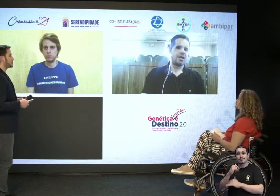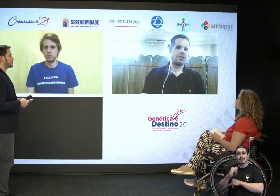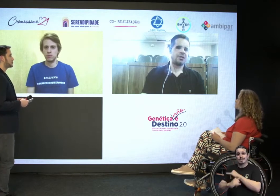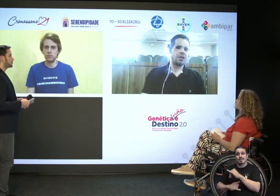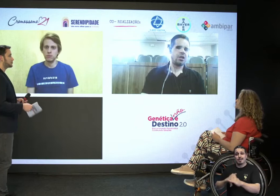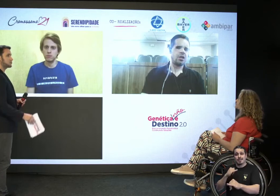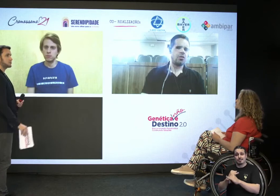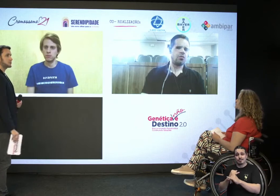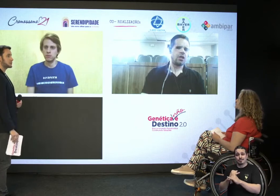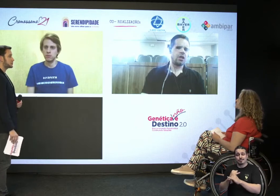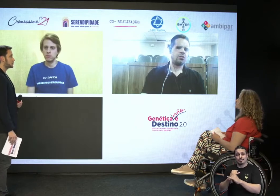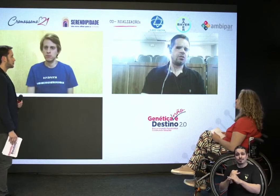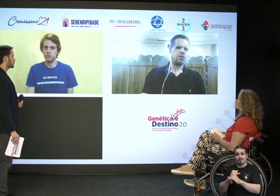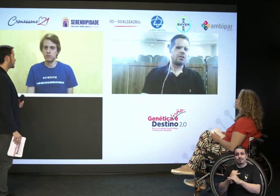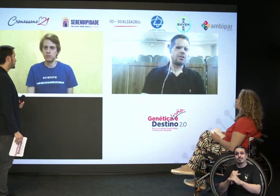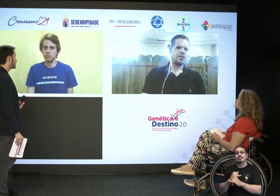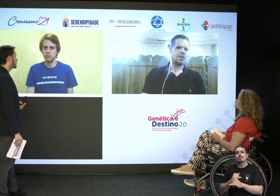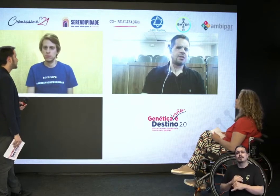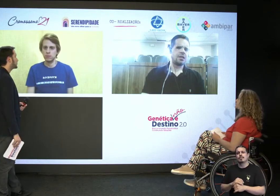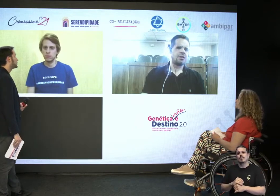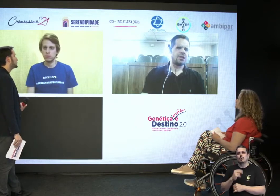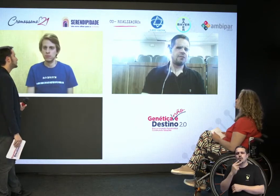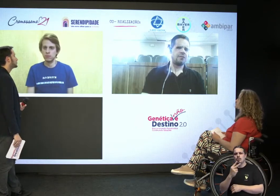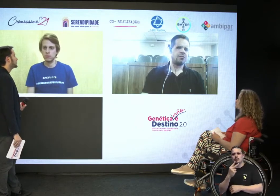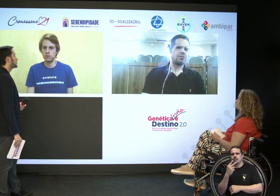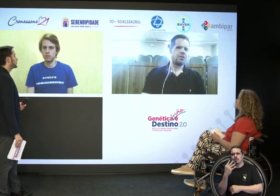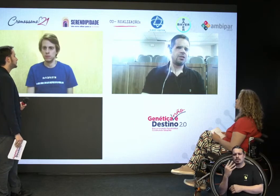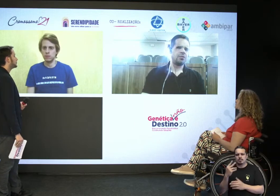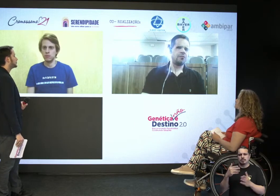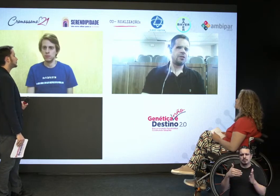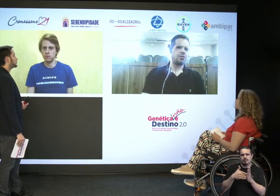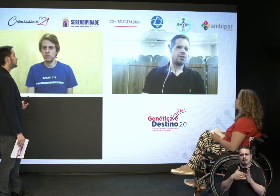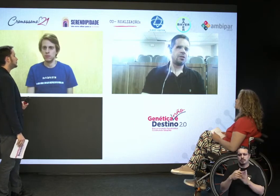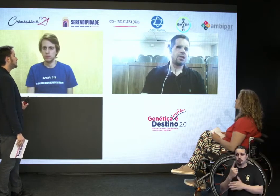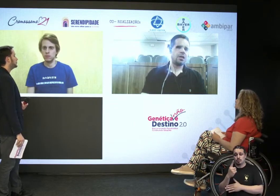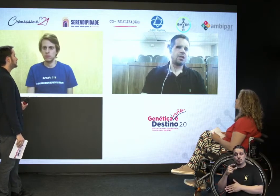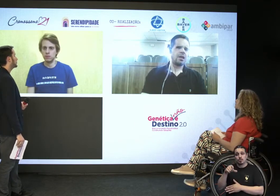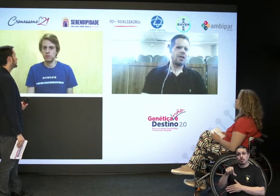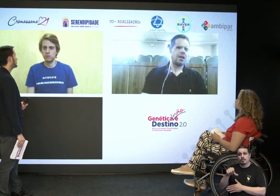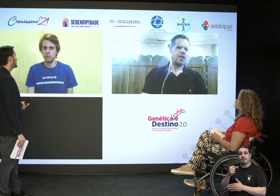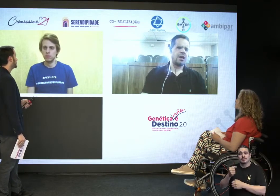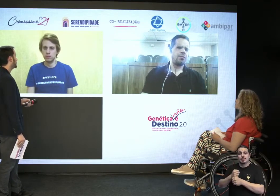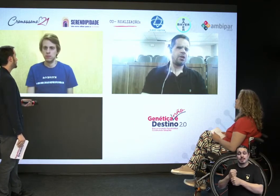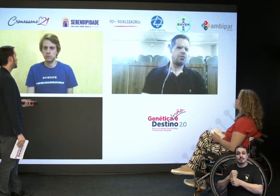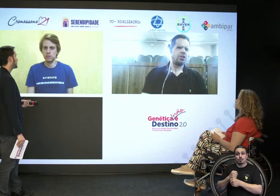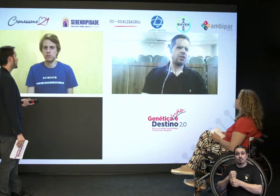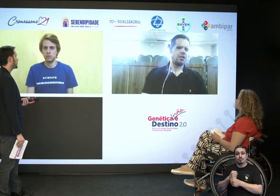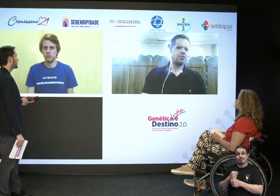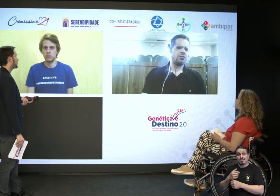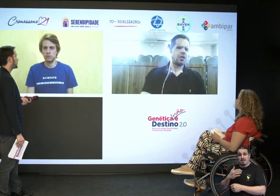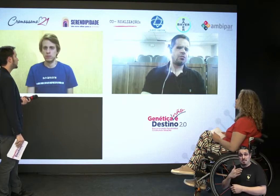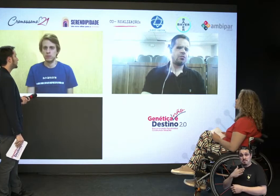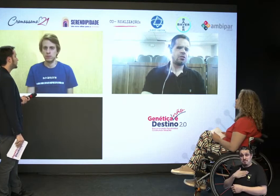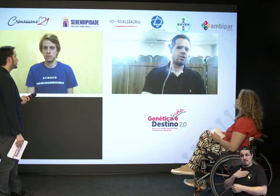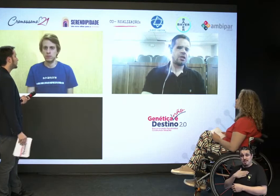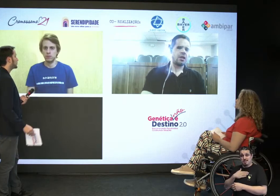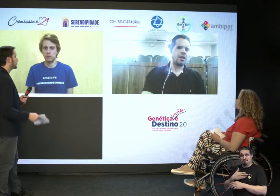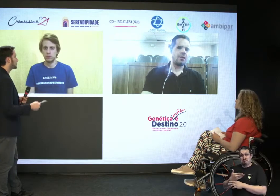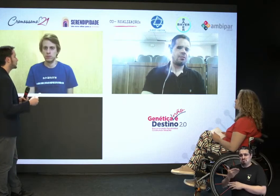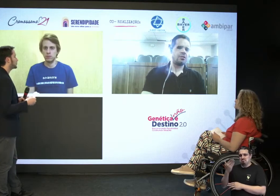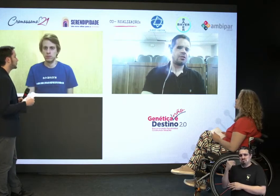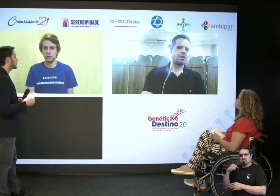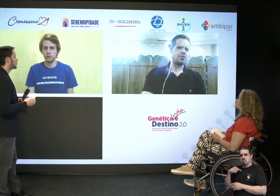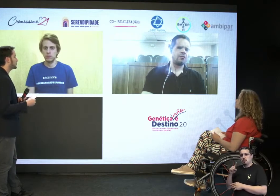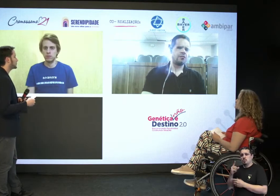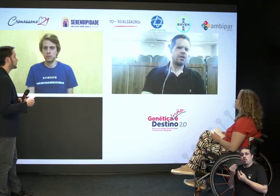com 14, 16 anos, através de um grande professor, que na minha época não tinha tantos recursos, que era na época dos anos